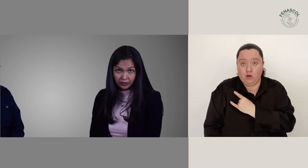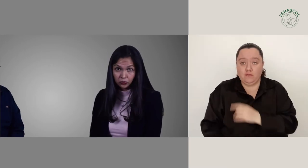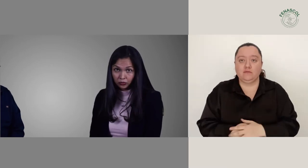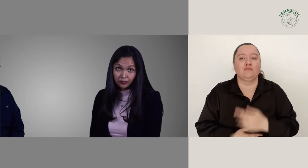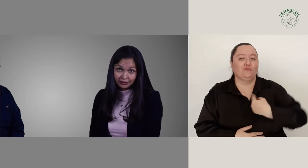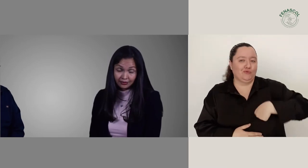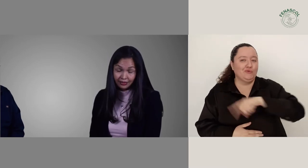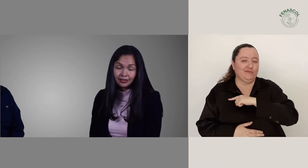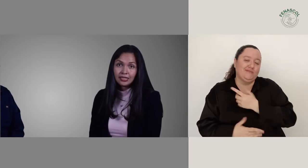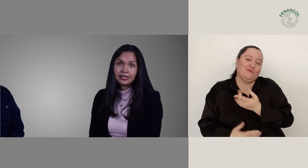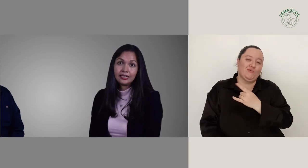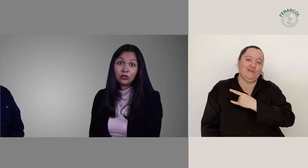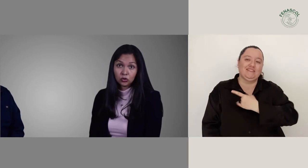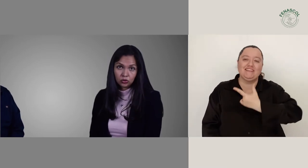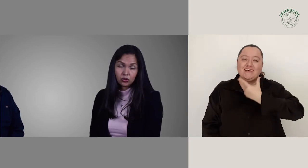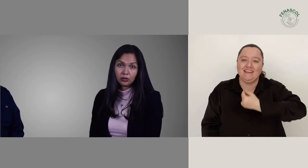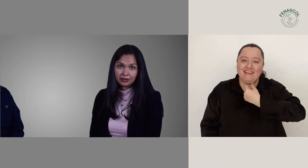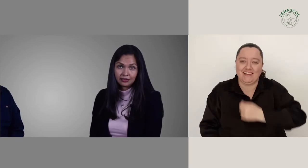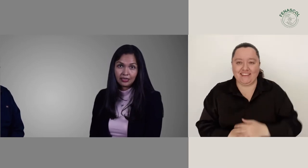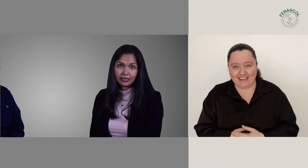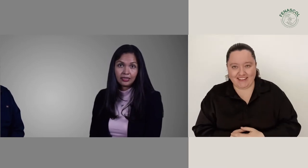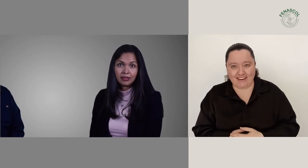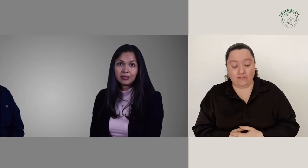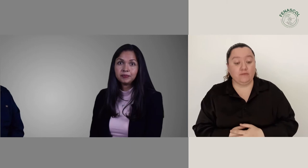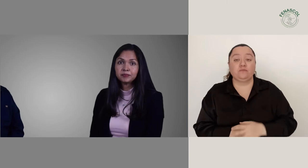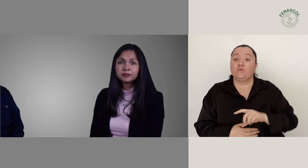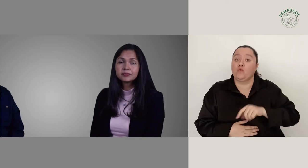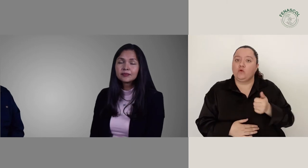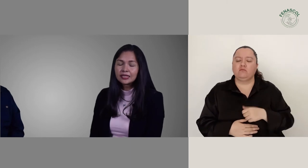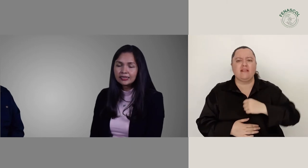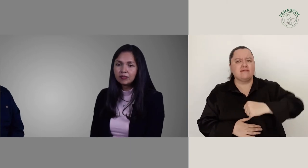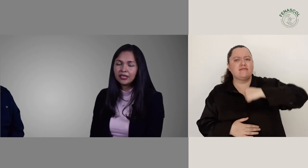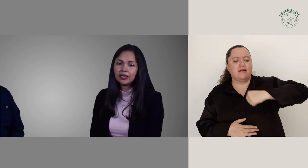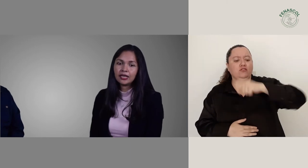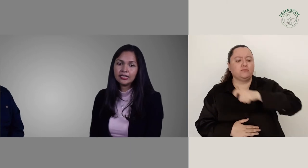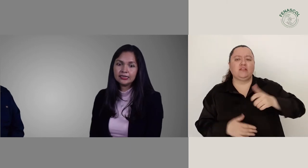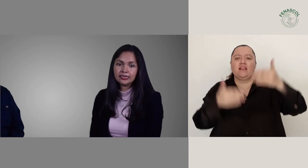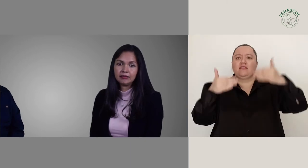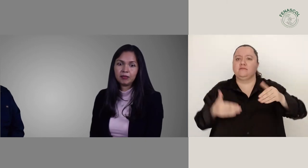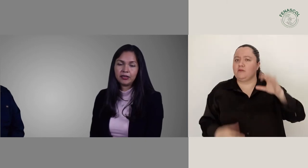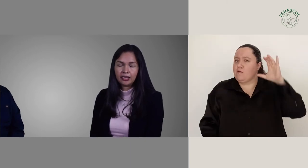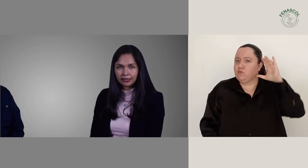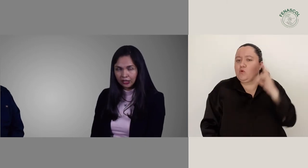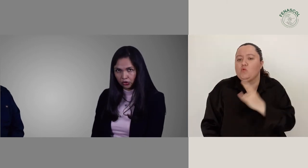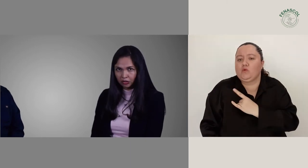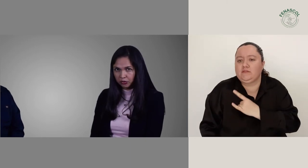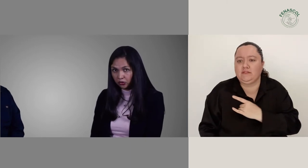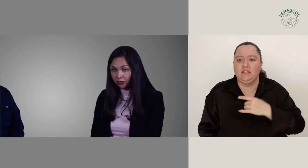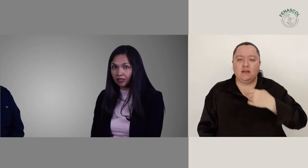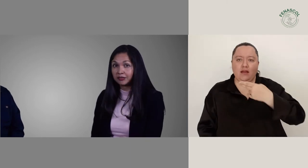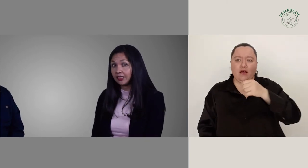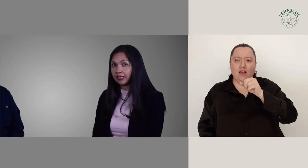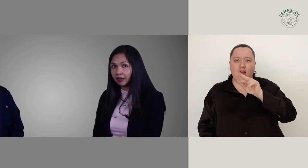Universidad y nosotros la Universidad de Ginebra. También la Iniciativa para Derechos de las Personas con Discapacidad en Harvard.